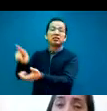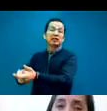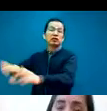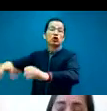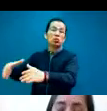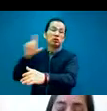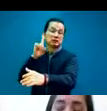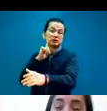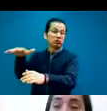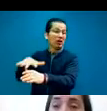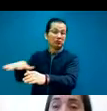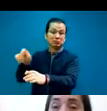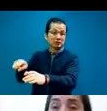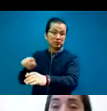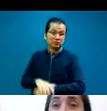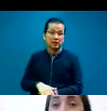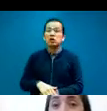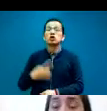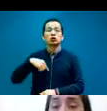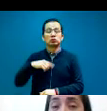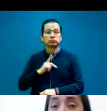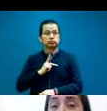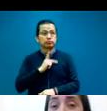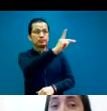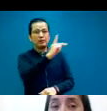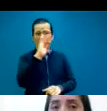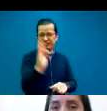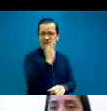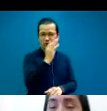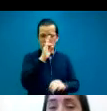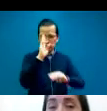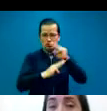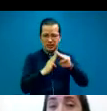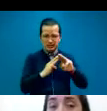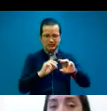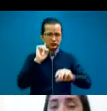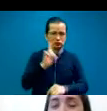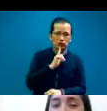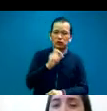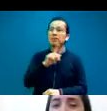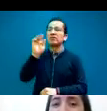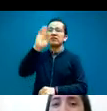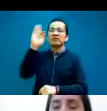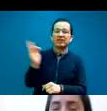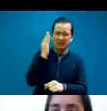modelo de la Federación Mundial de Sordos y la Asociación Mundial de Intérpretes, de la cual somos miembro,